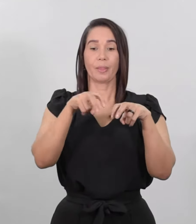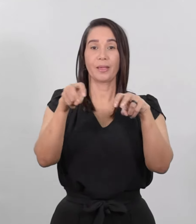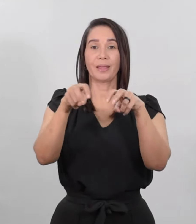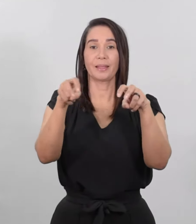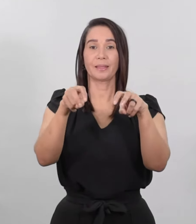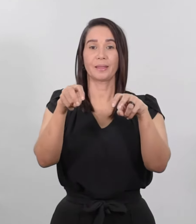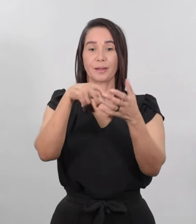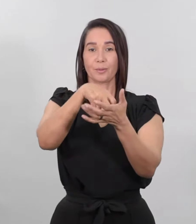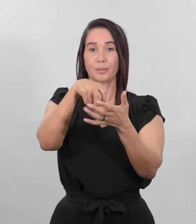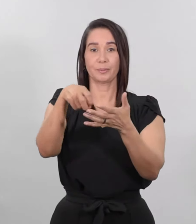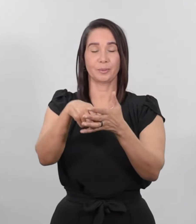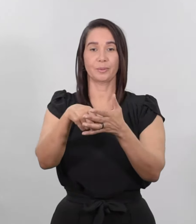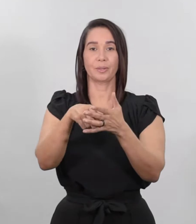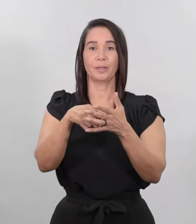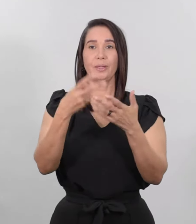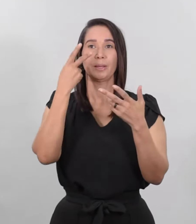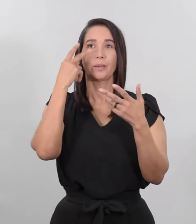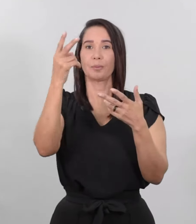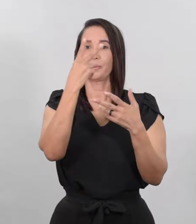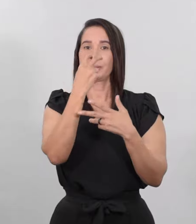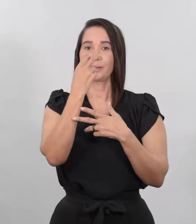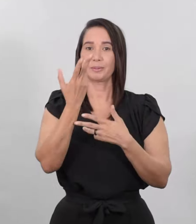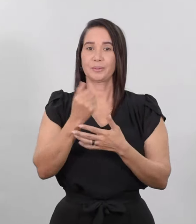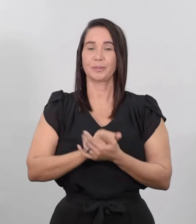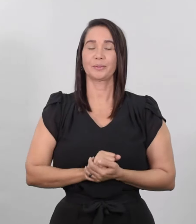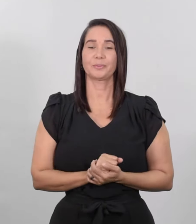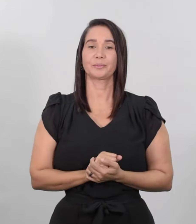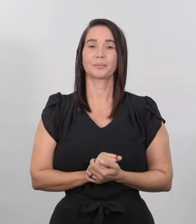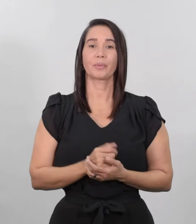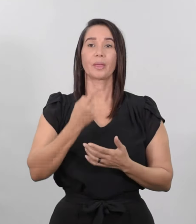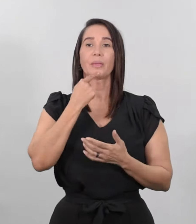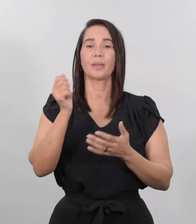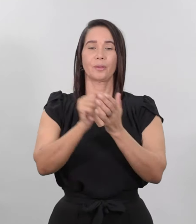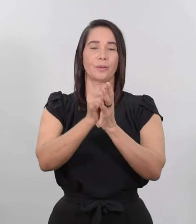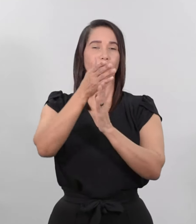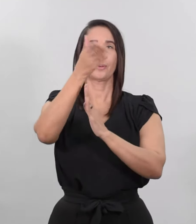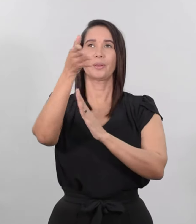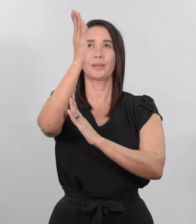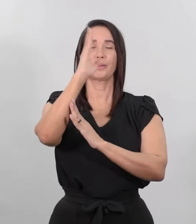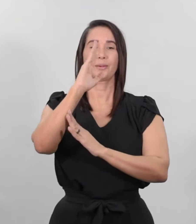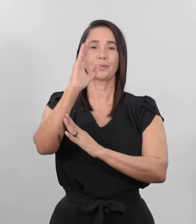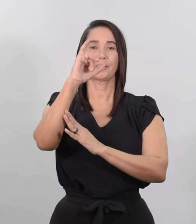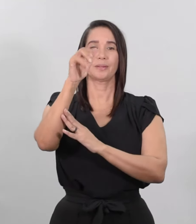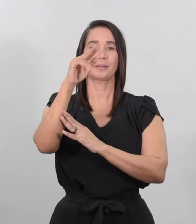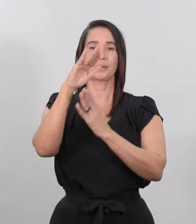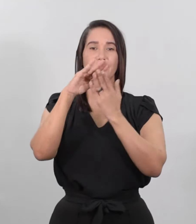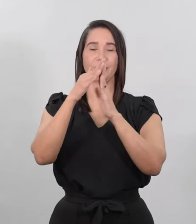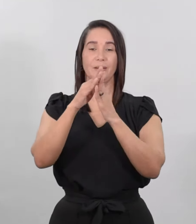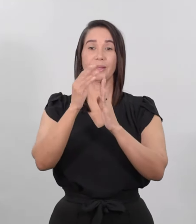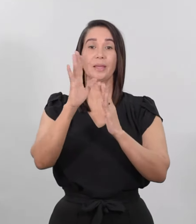tuyidos y con vista a los ciegos. Y dieron gloria al Dios de Israel. Jesús llamó a sus